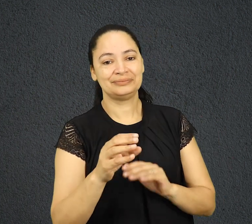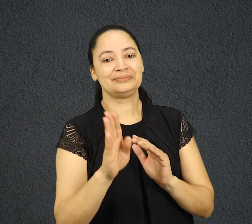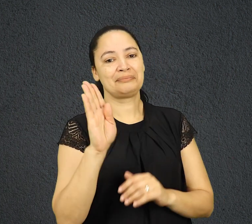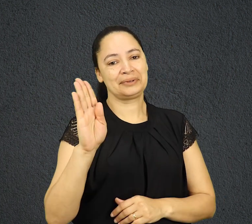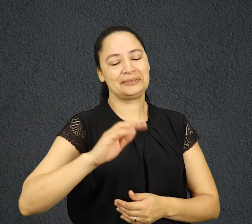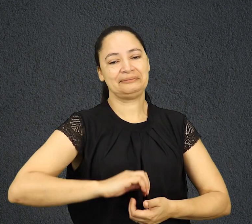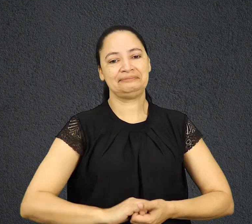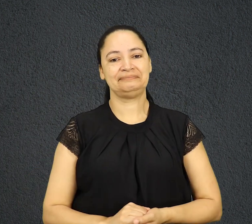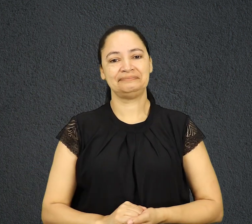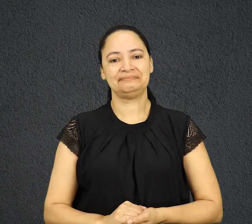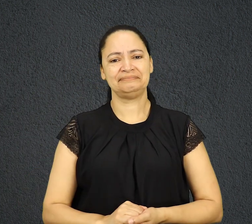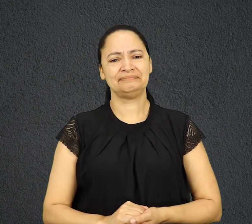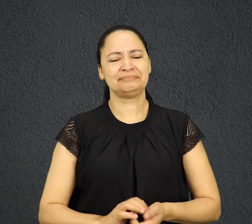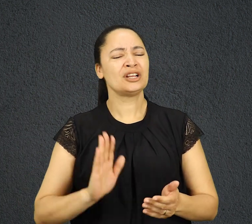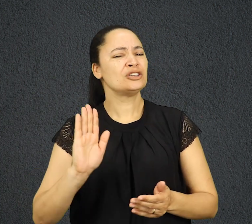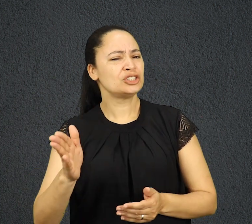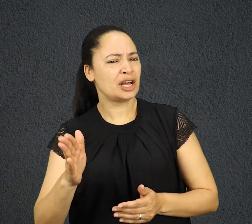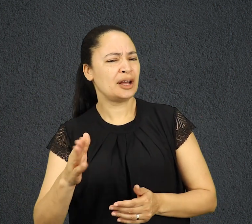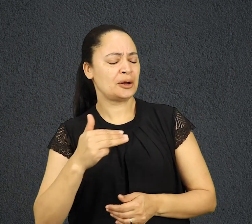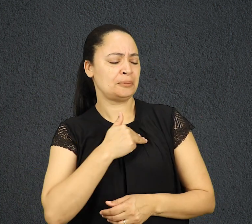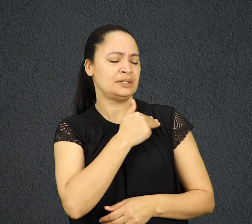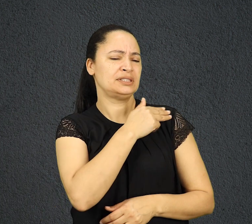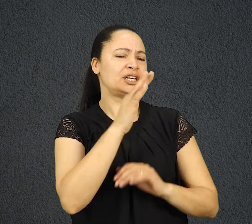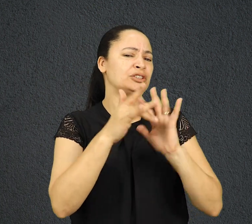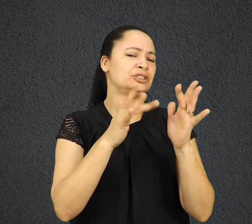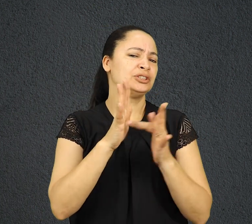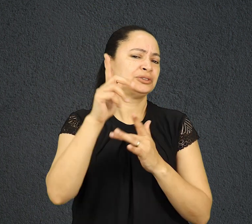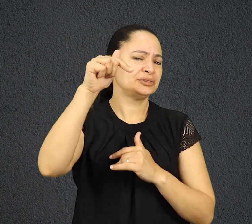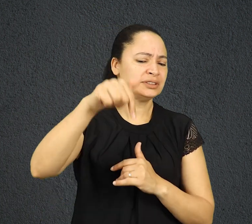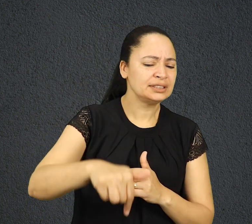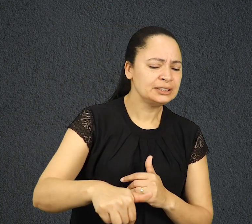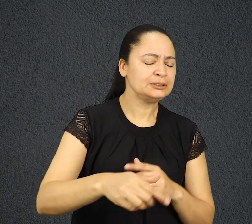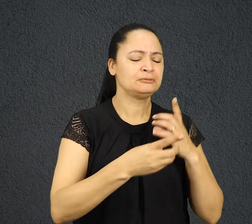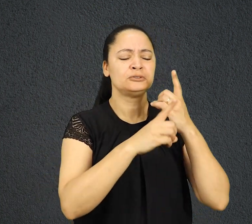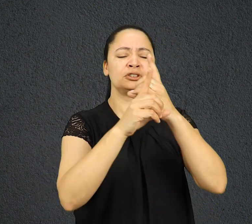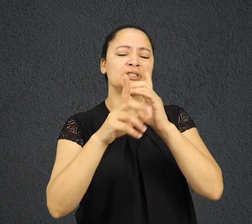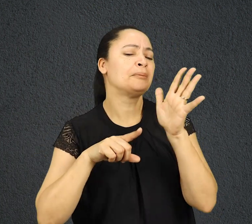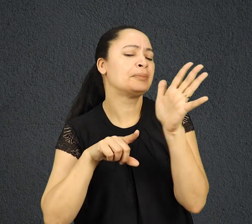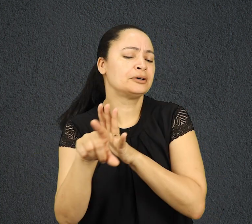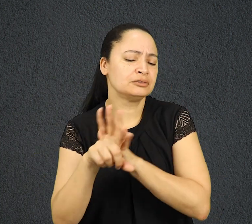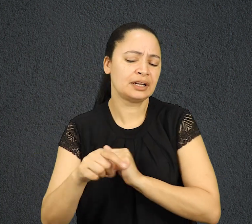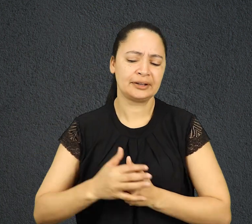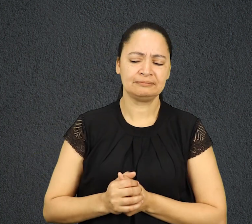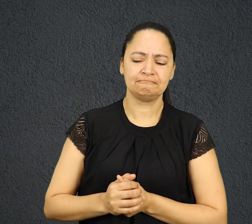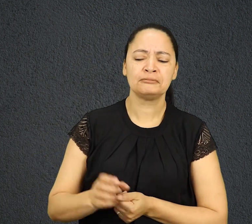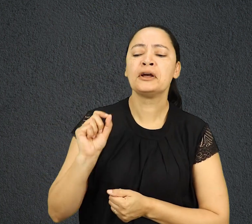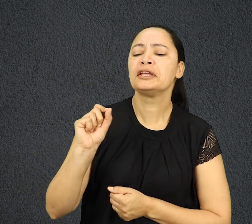Quase no final do ministério terreno de Jesus, seus discípulos apresentaram-lhe uma pergunta. Quem seria o